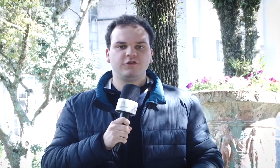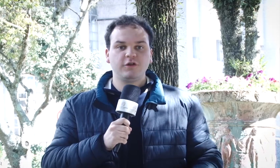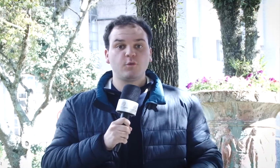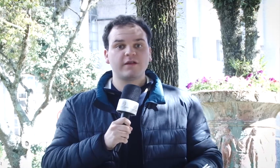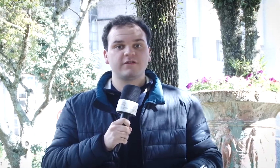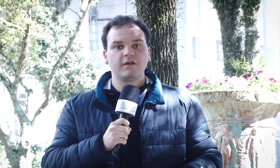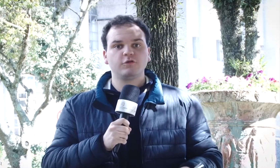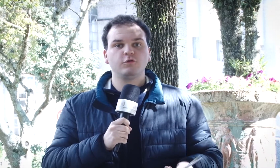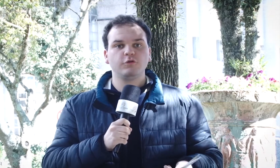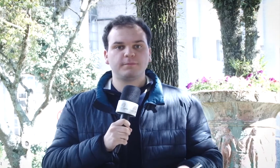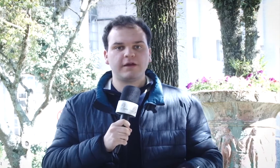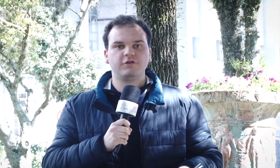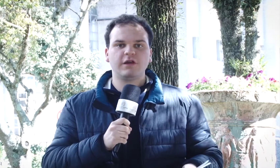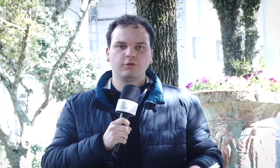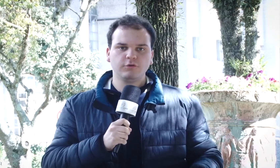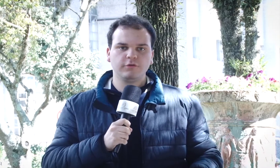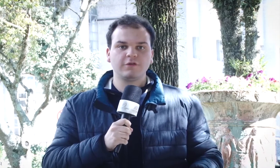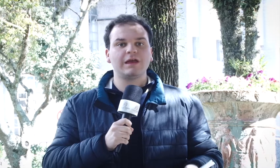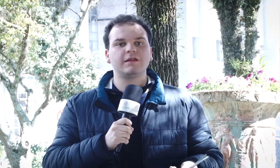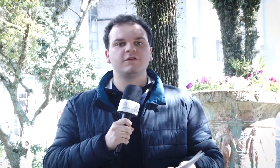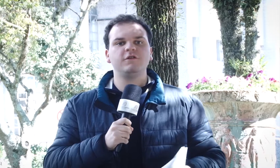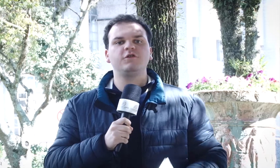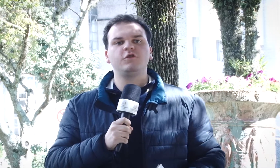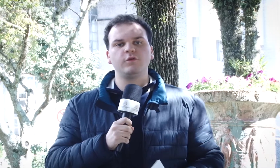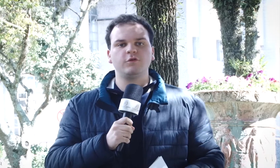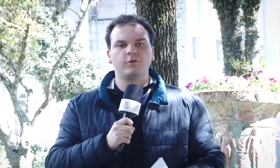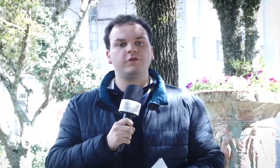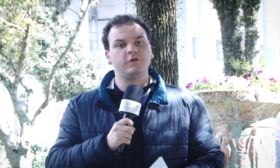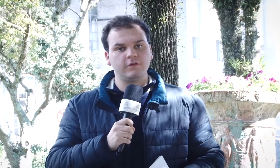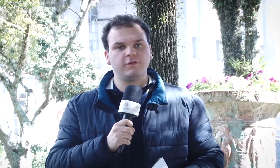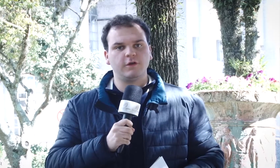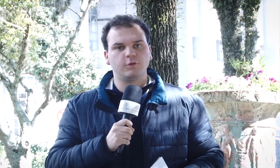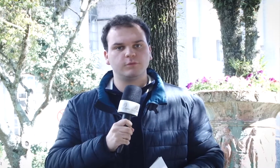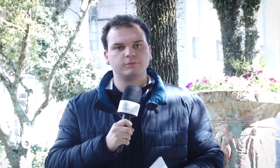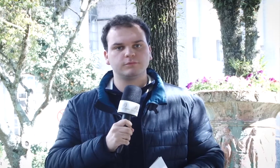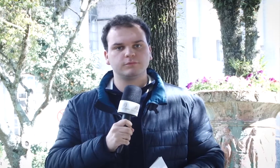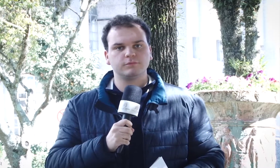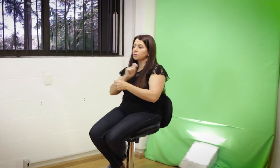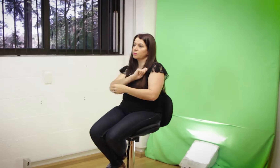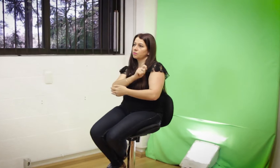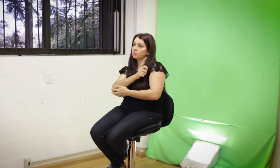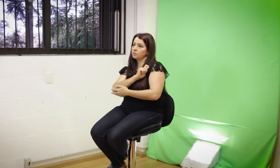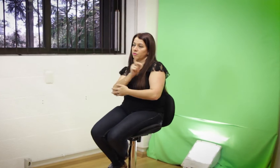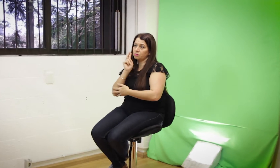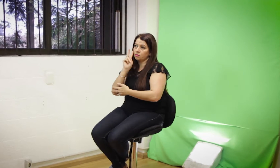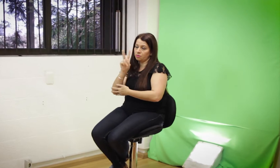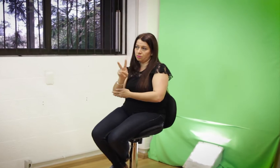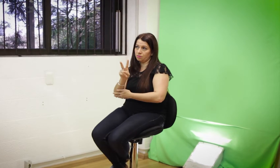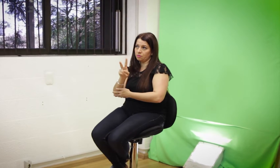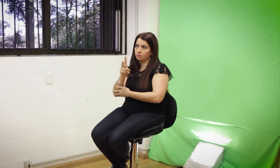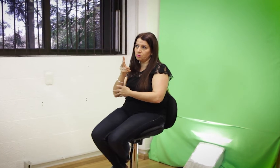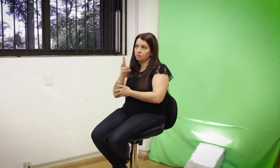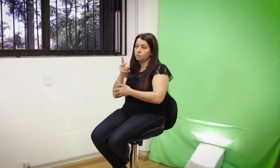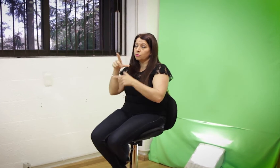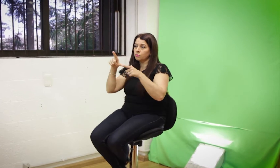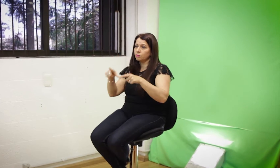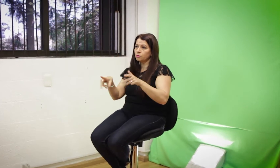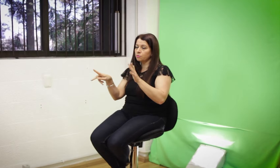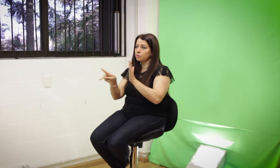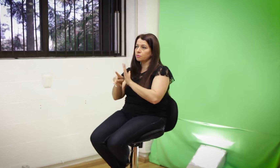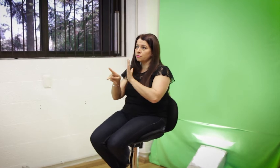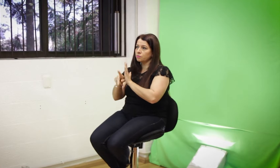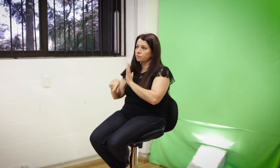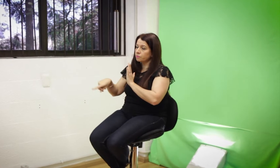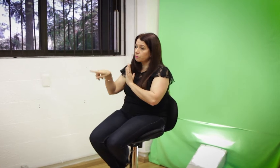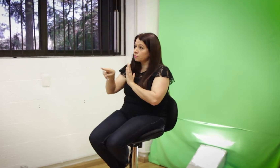de garantir o acesso dos pais de alunos nas instituições de ensino. Libras é a língua brasileira de sinais